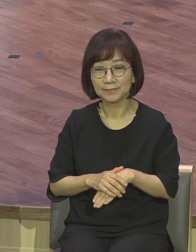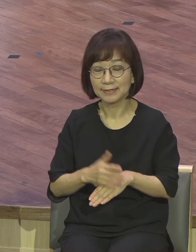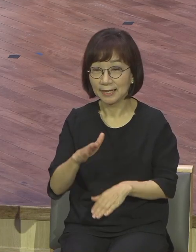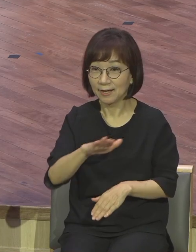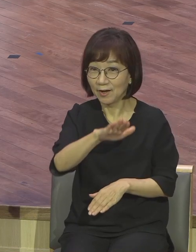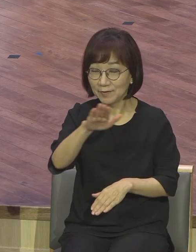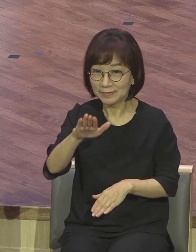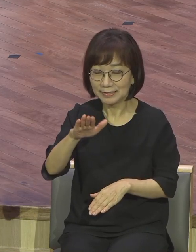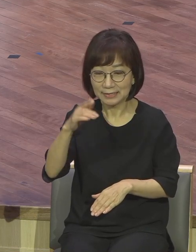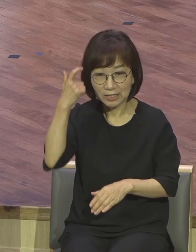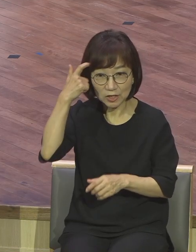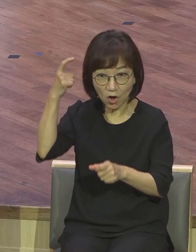하나님 말씀에 집중한다